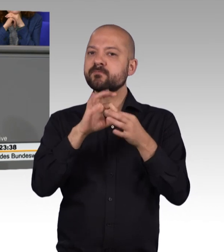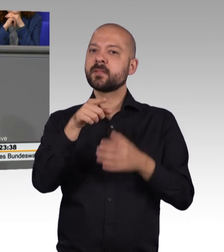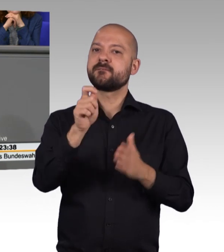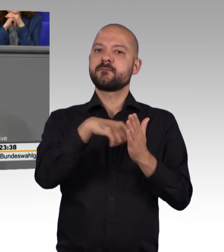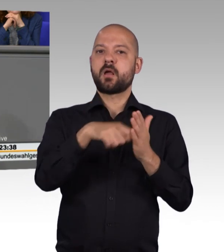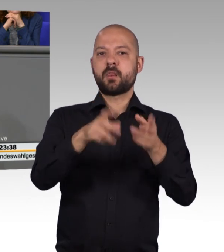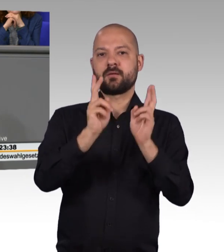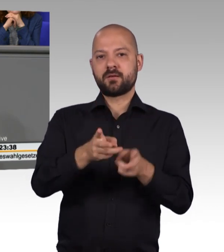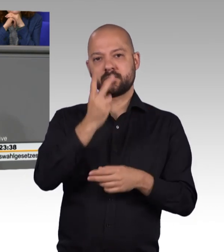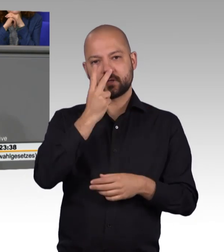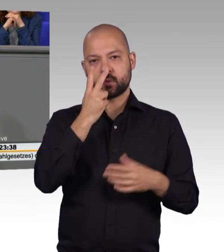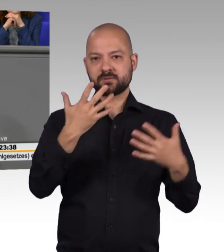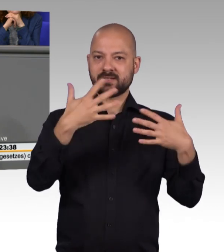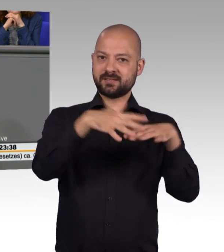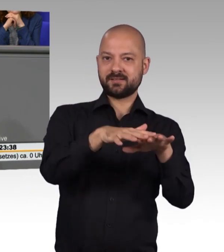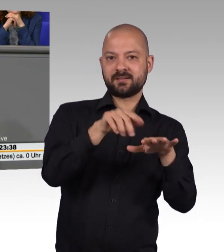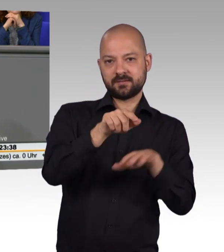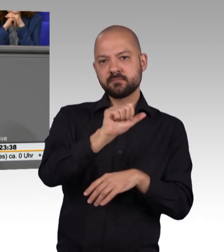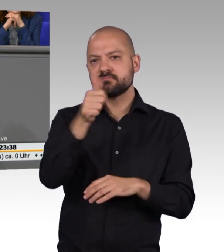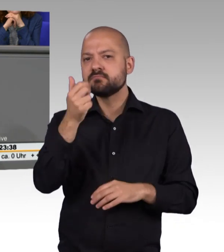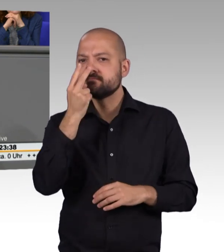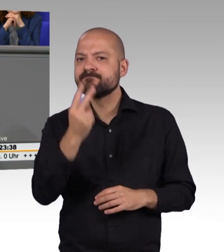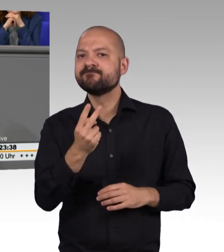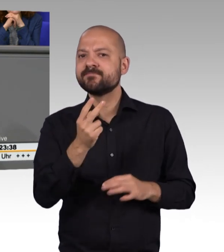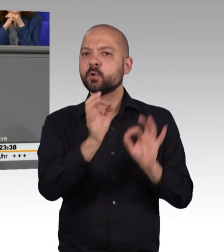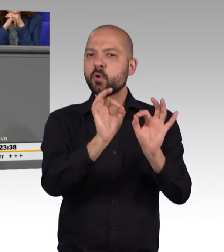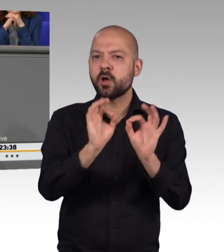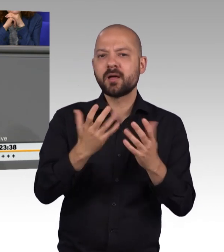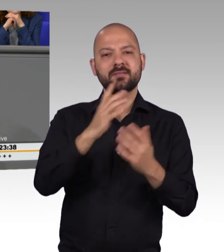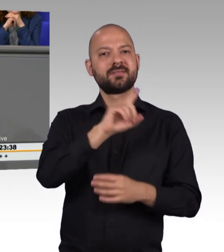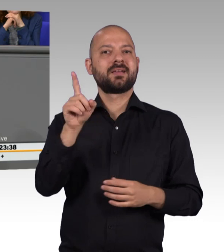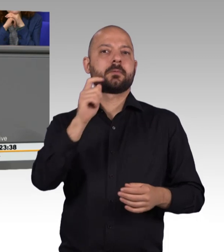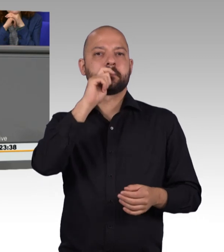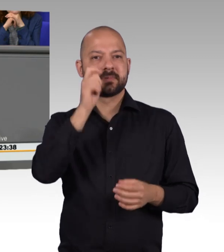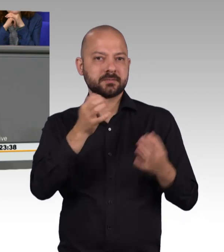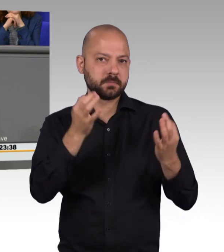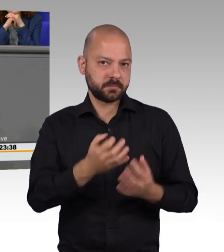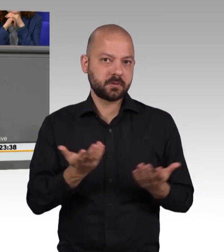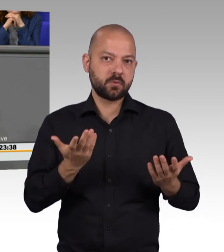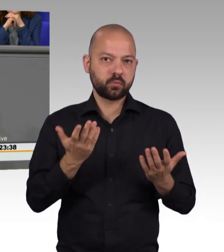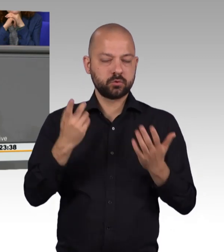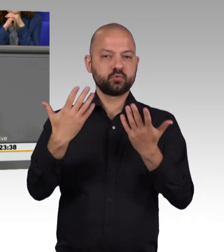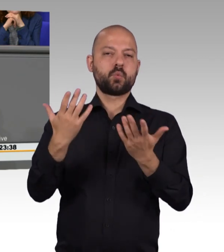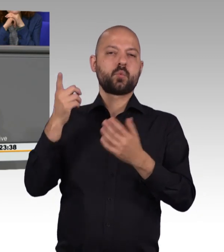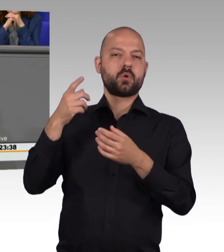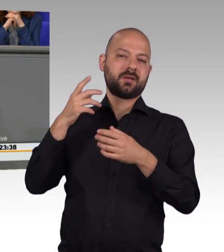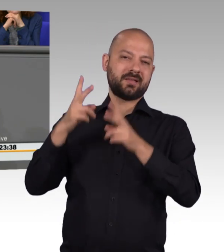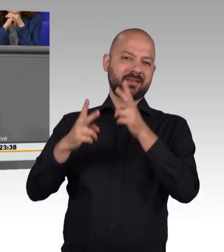insbesondere auch auf die Tatsache, dass es korrekt und missbrauchsfrei ausgeübt wird, hingewiesen hat. Das